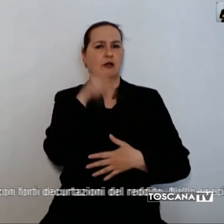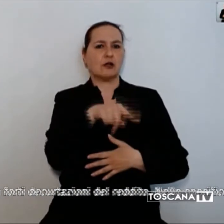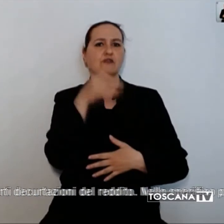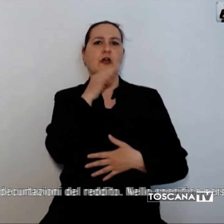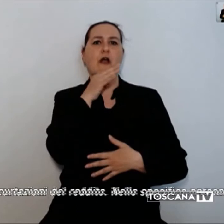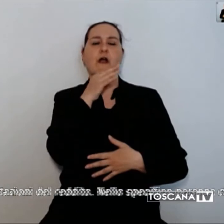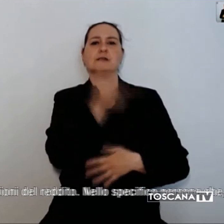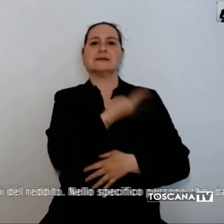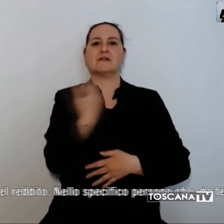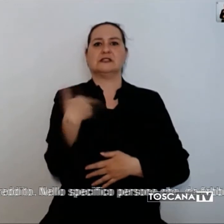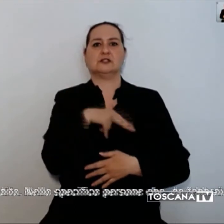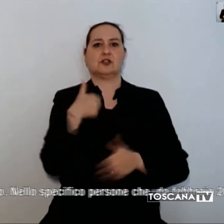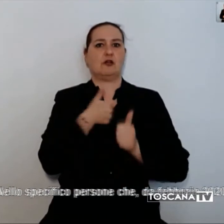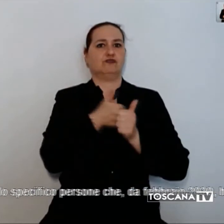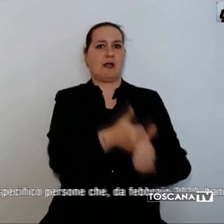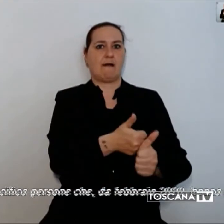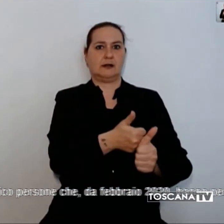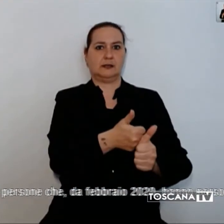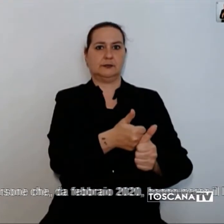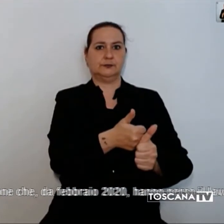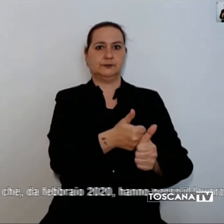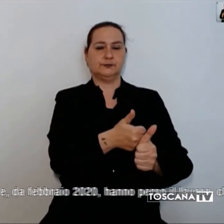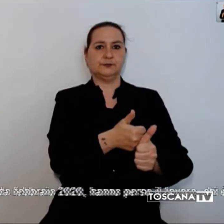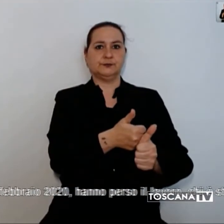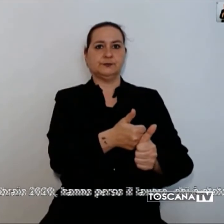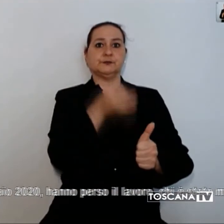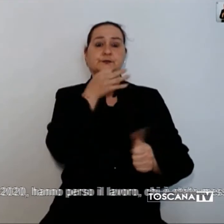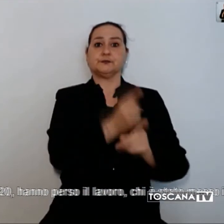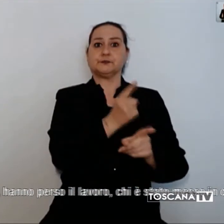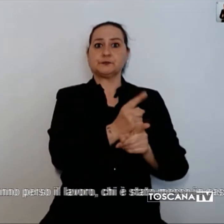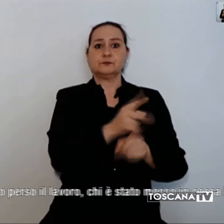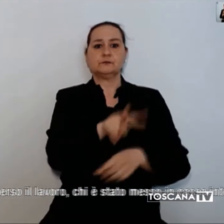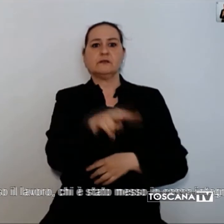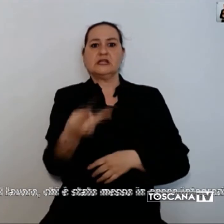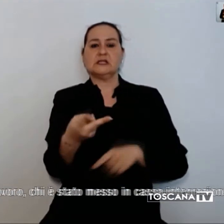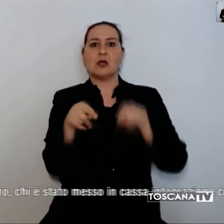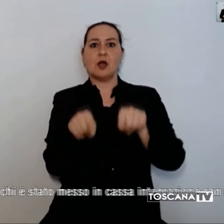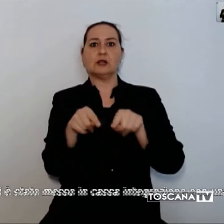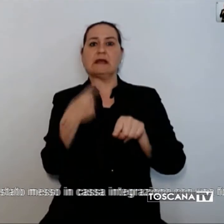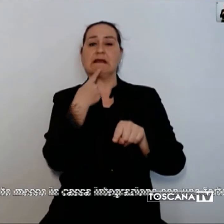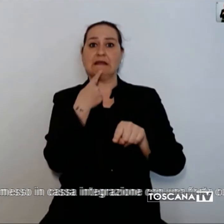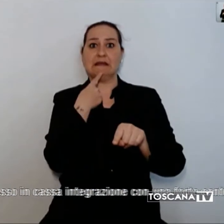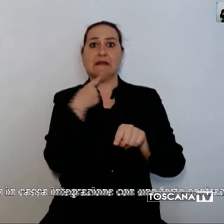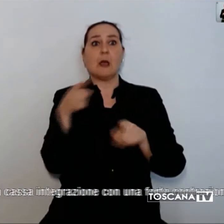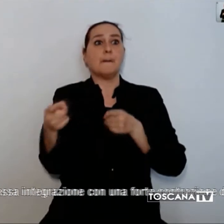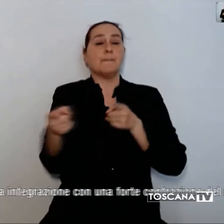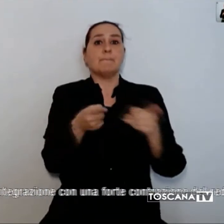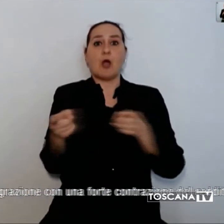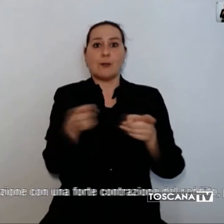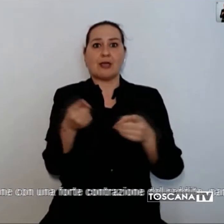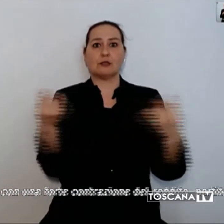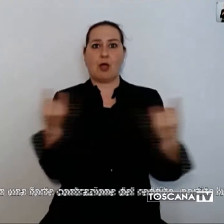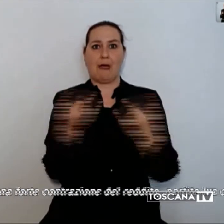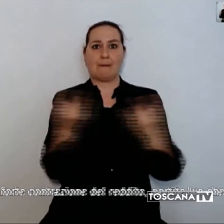o in stato di bisogno. La seconda fascia coinvolge chi in questa situazione di emergenza si trova con